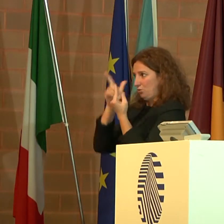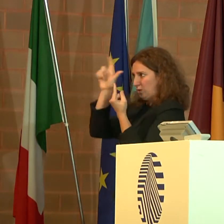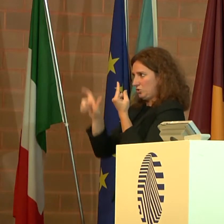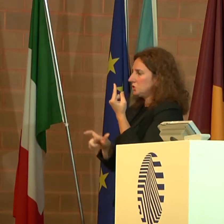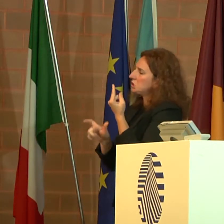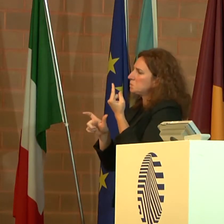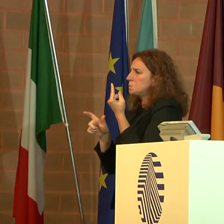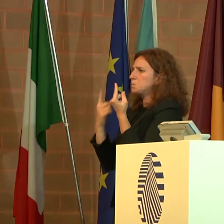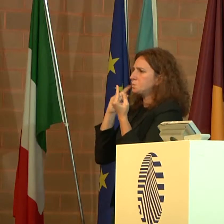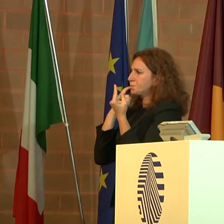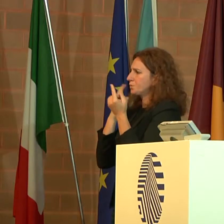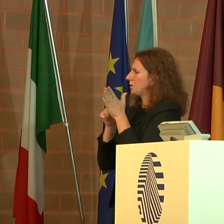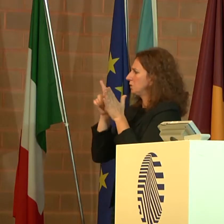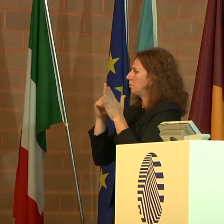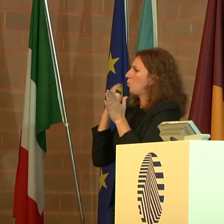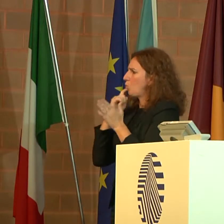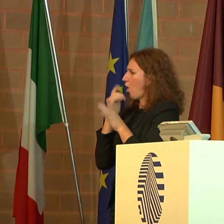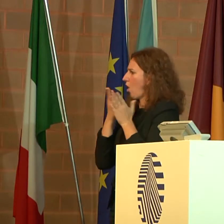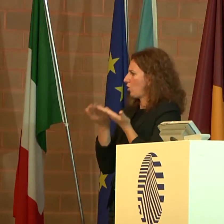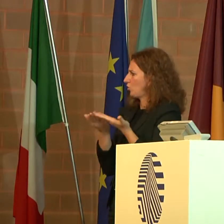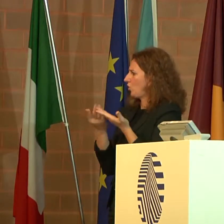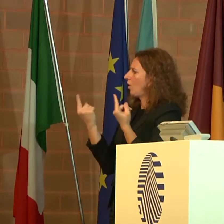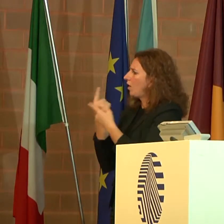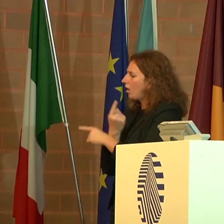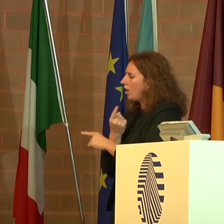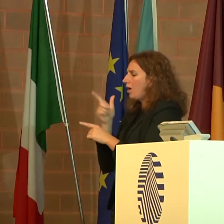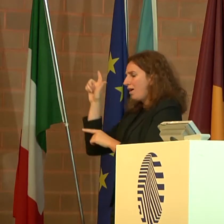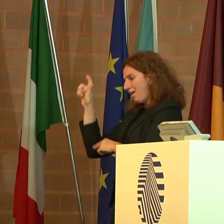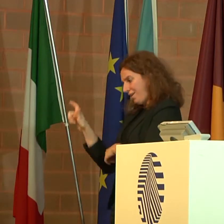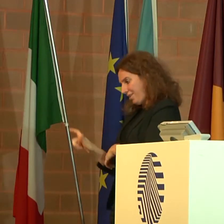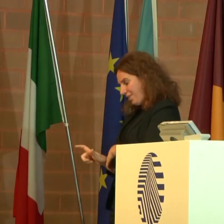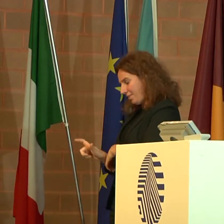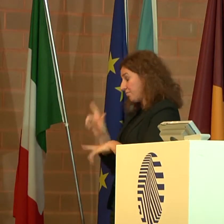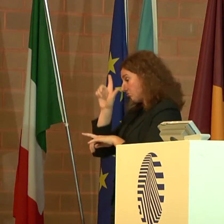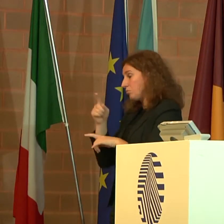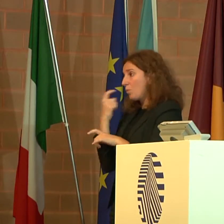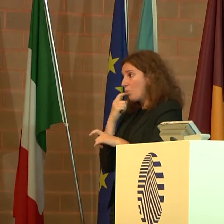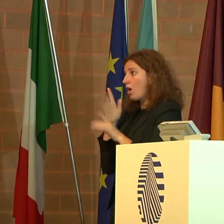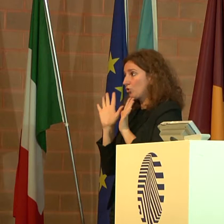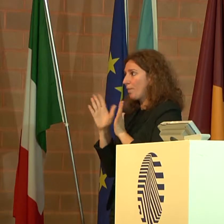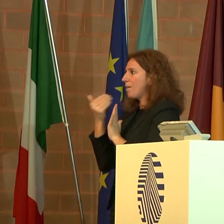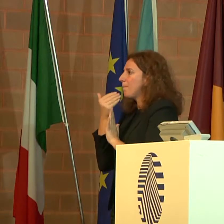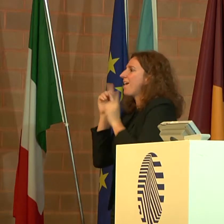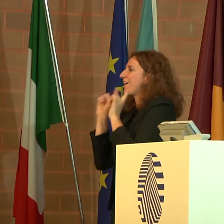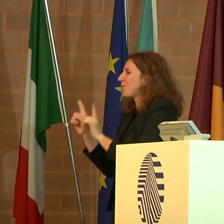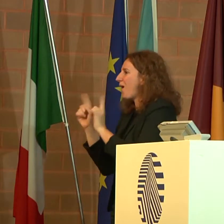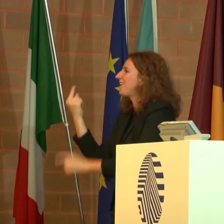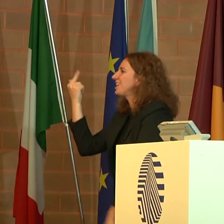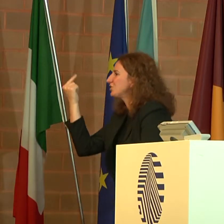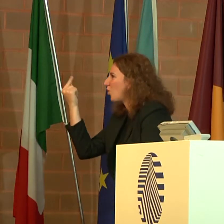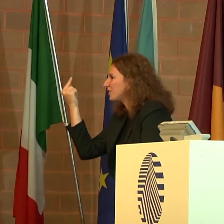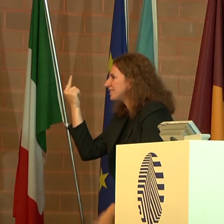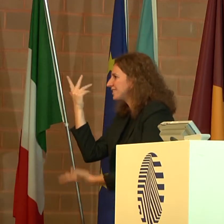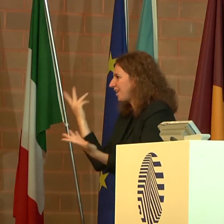nel complesso è positiva, all'Italia, alle regioni e agli enti locali quello che manca sono chiaramente le risorse